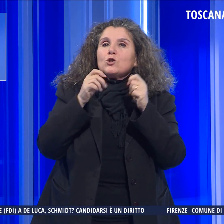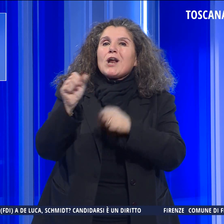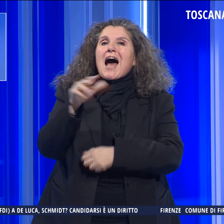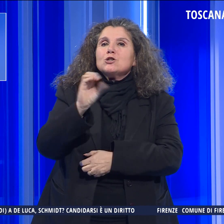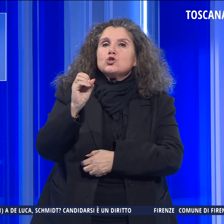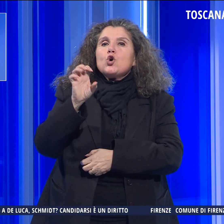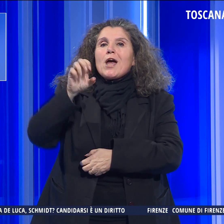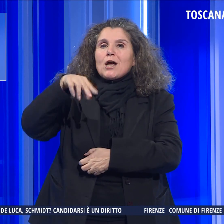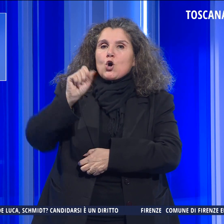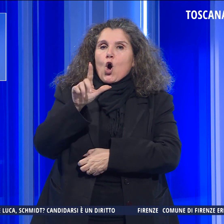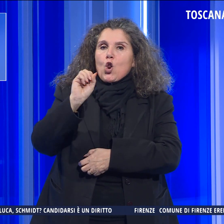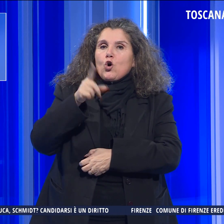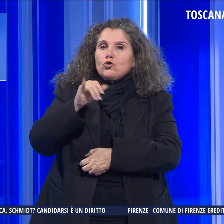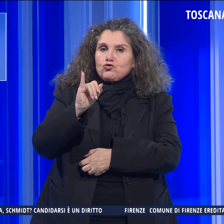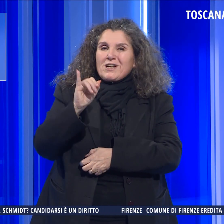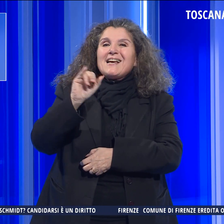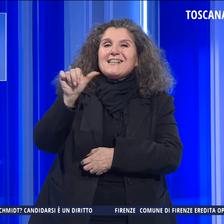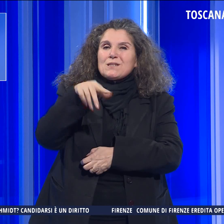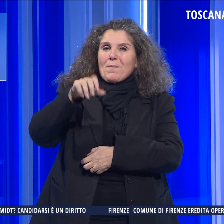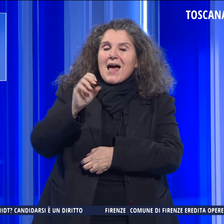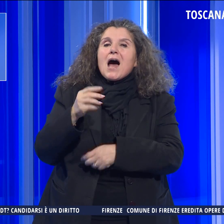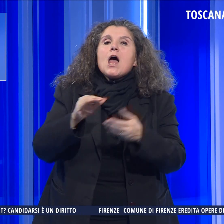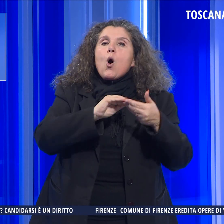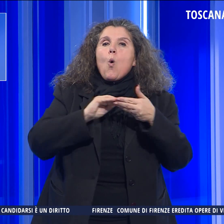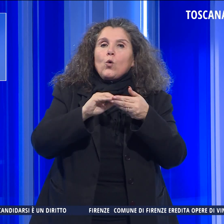Enologi, Ismea e Unione Italiana Vini.